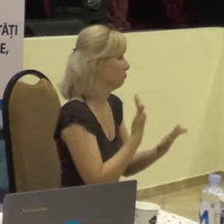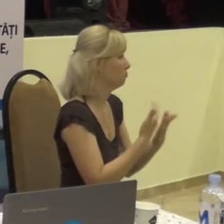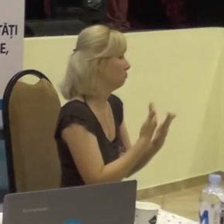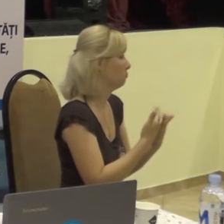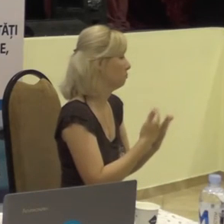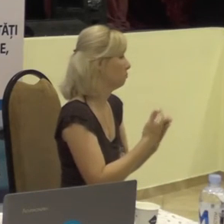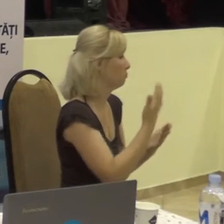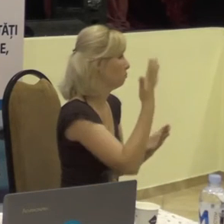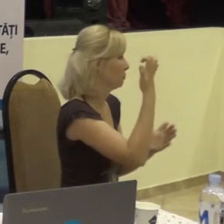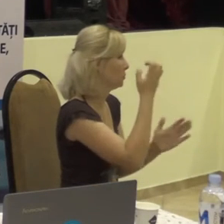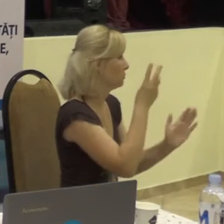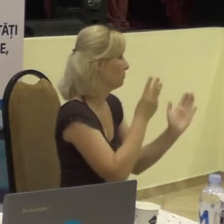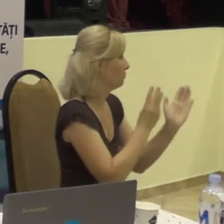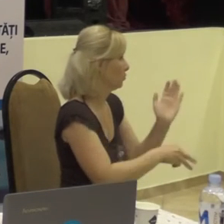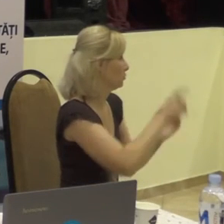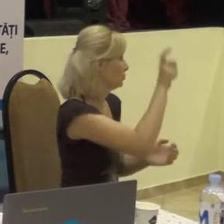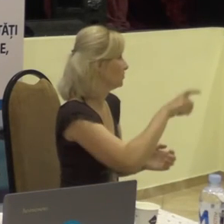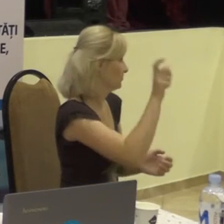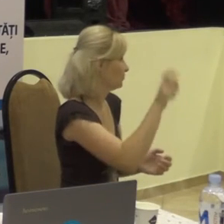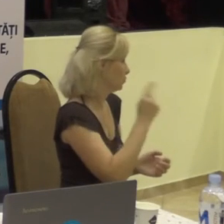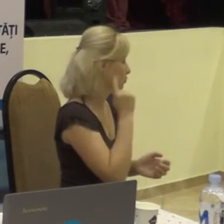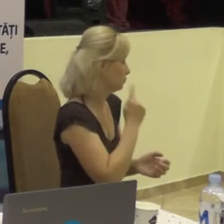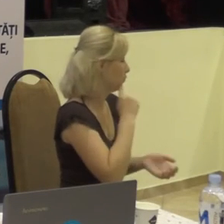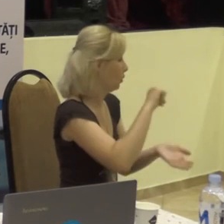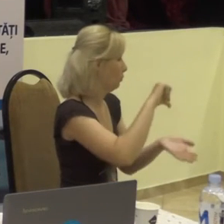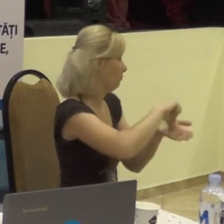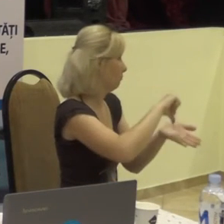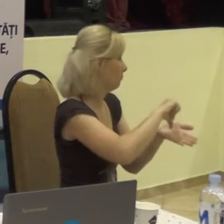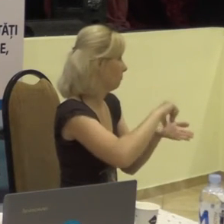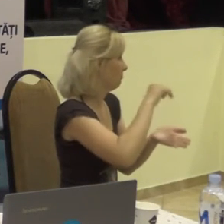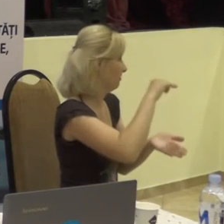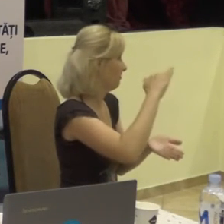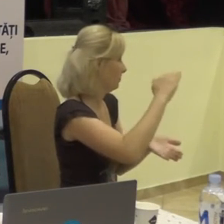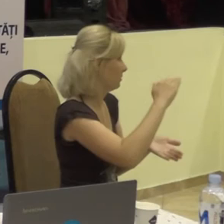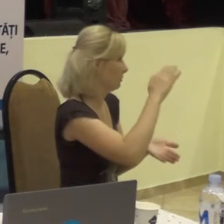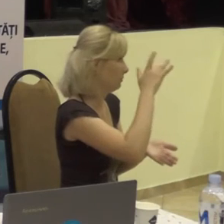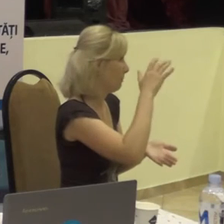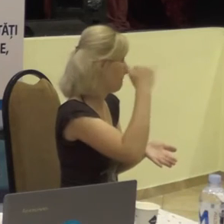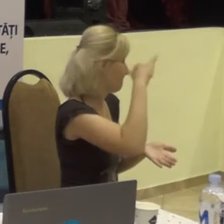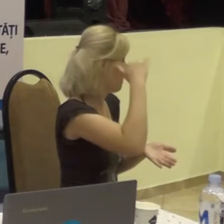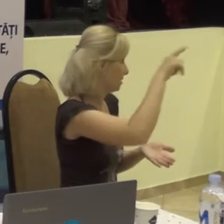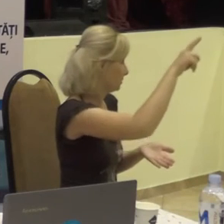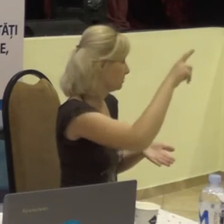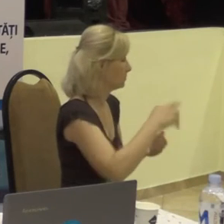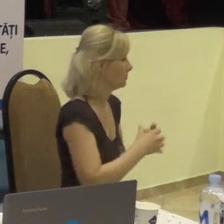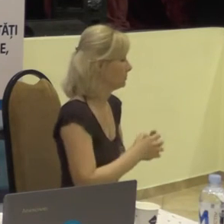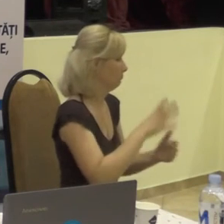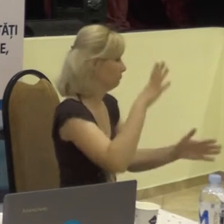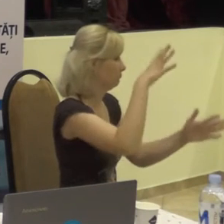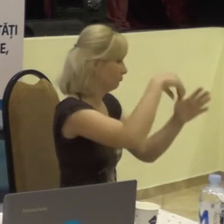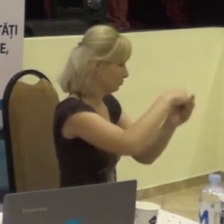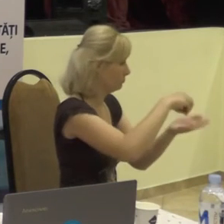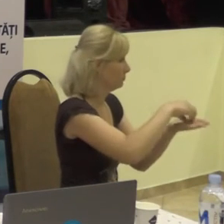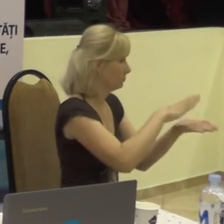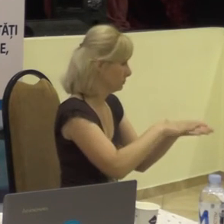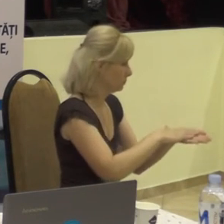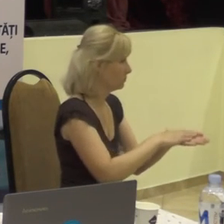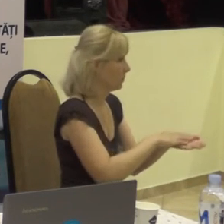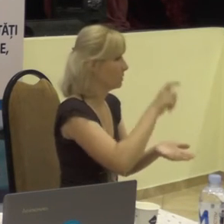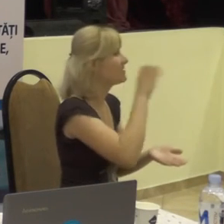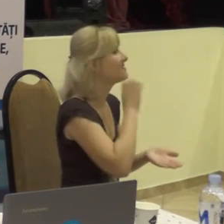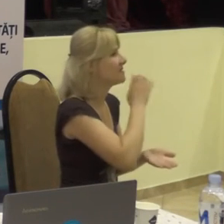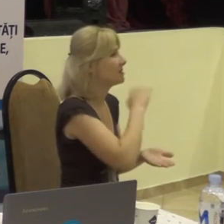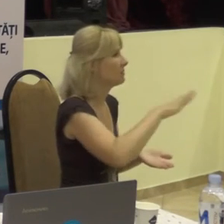580 de persoane, membri asociației în aceste raioane prin toată partea de Nord.